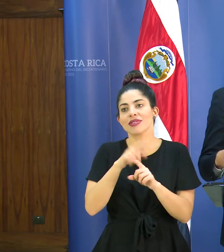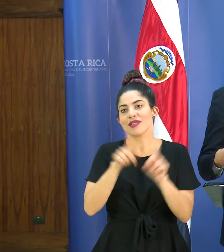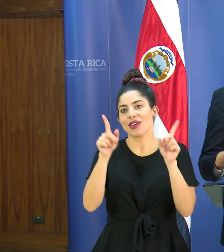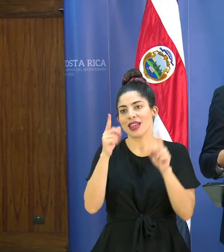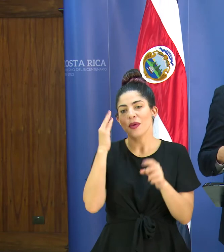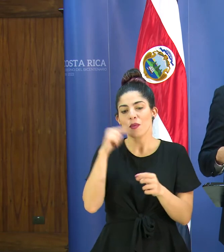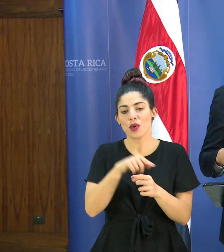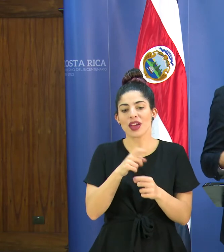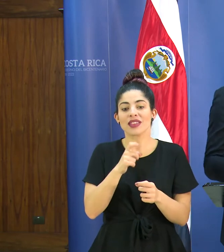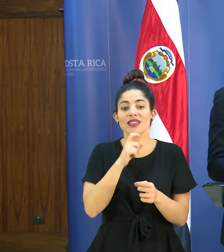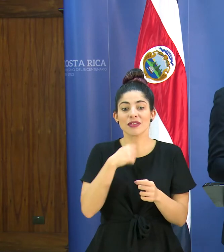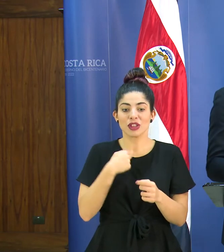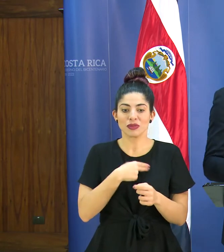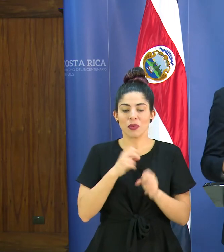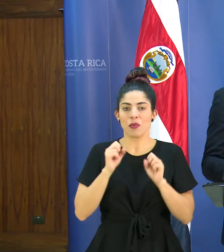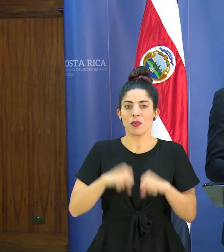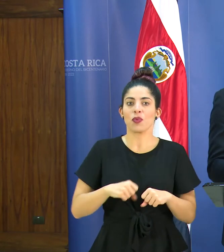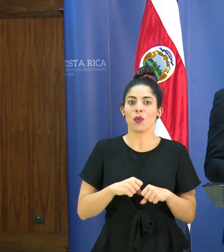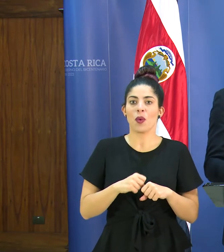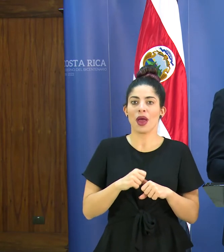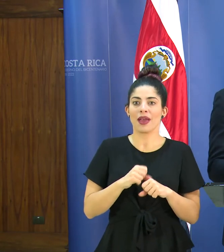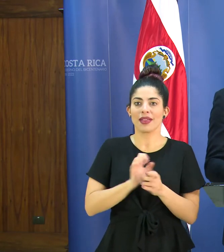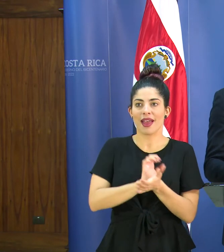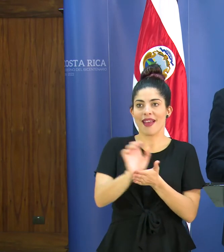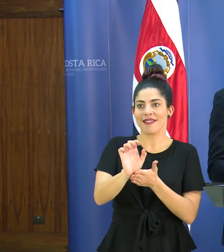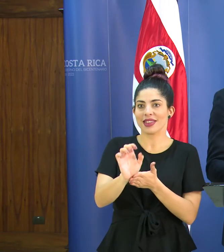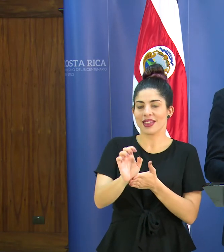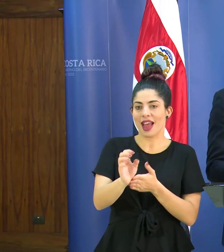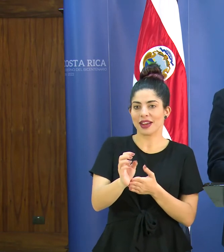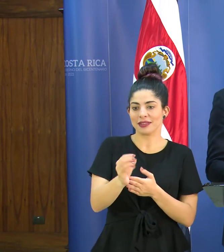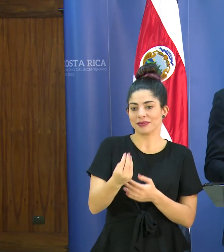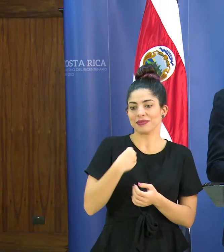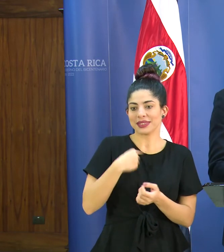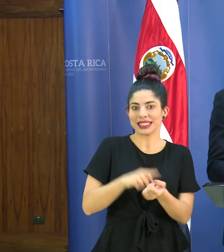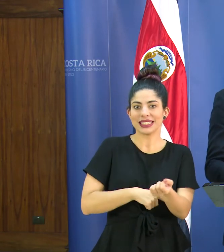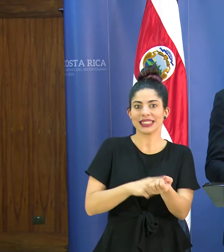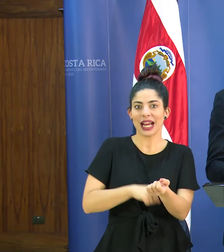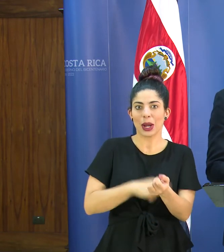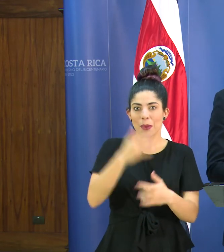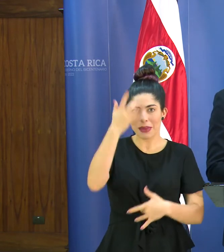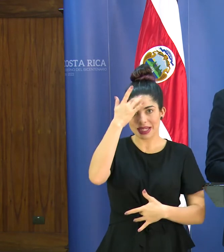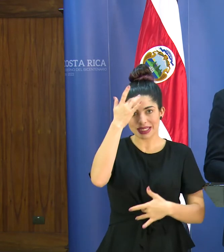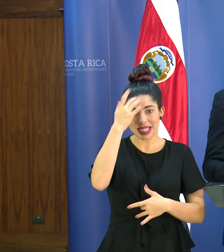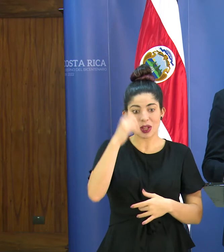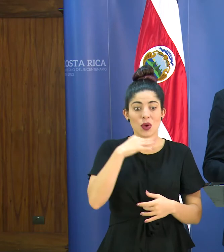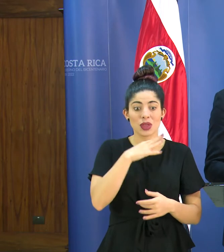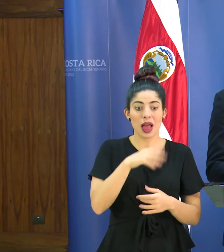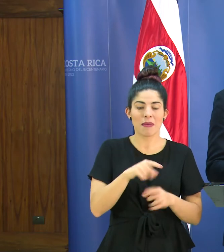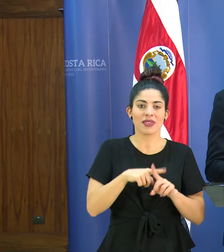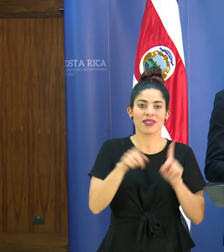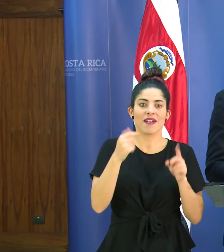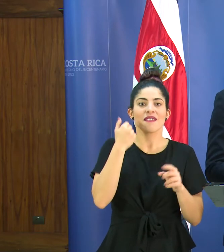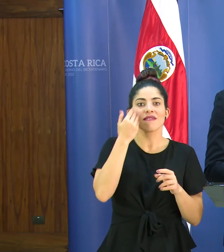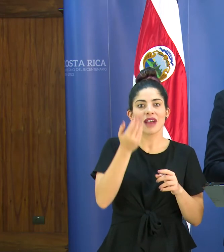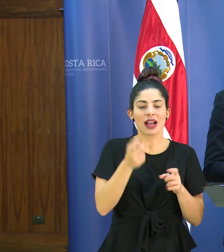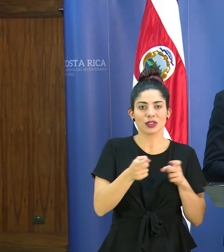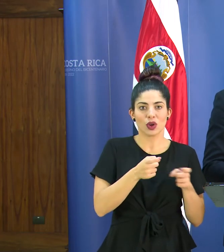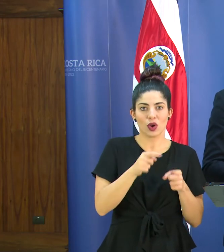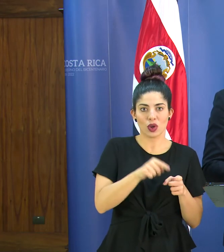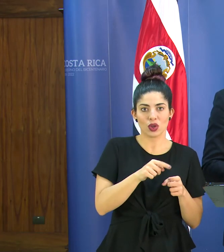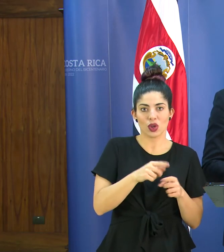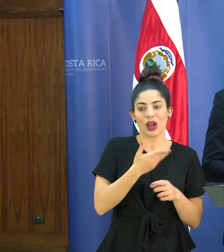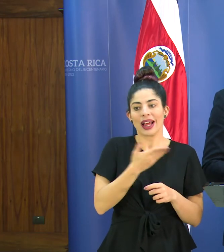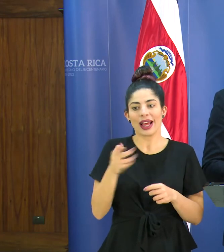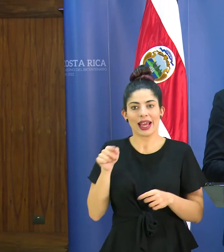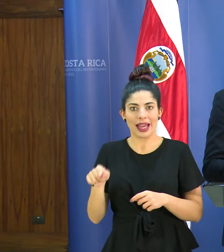porque ahí la capacidad que tenemos de evitar el contacto con sangre de pacientes contaminados es muy diferente es mucho más controlado